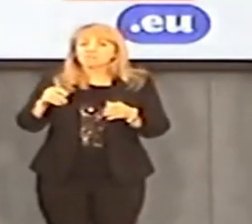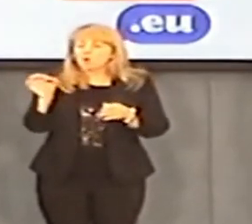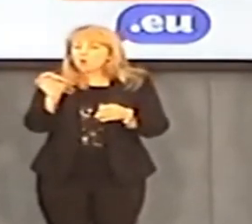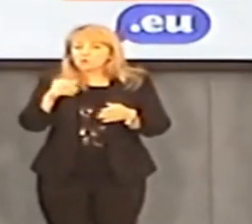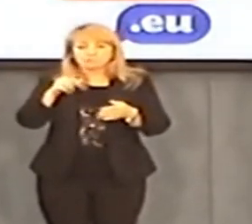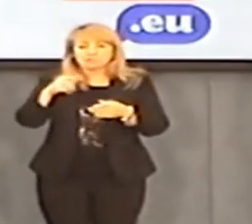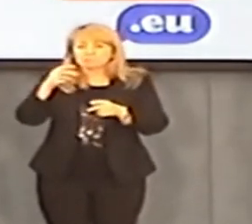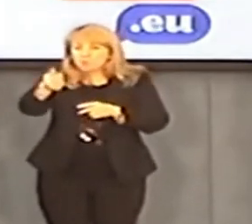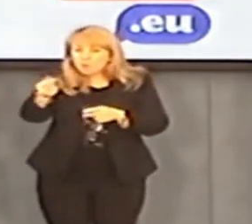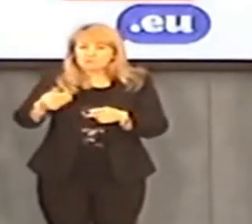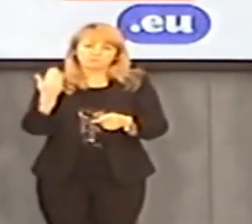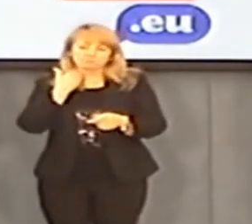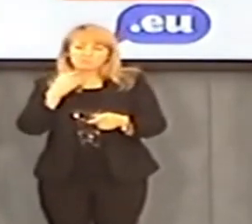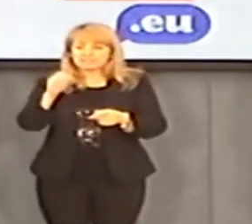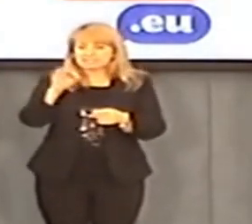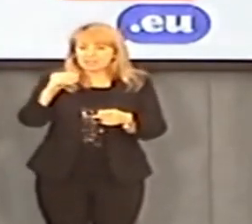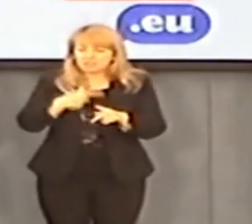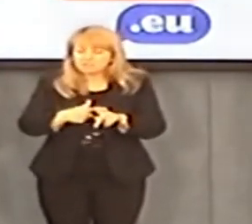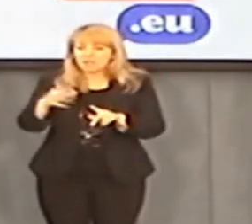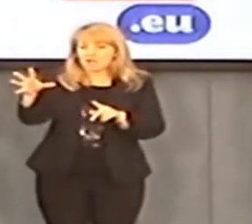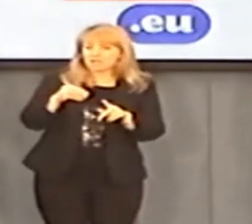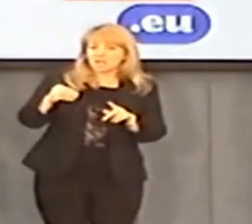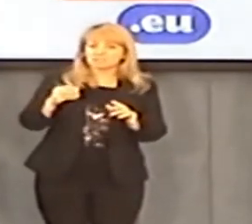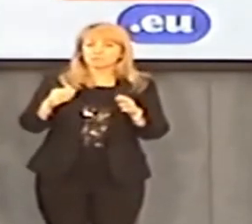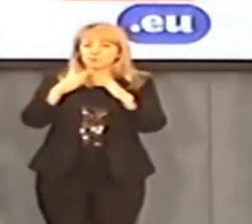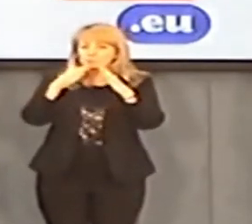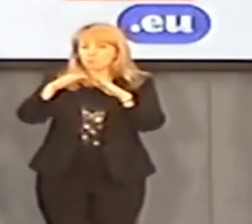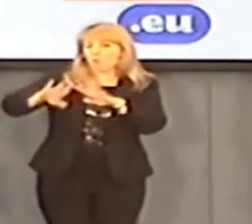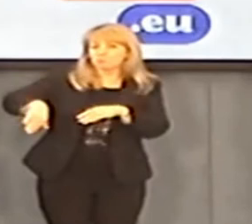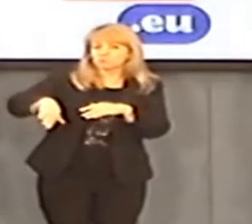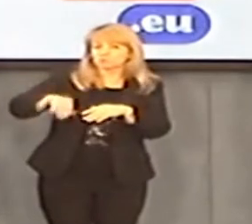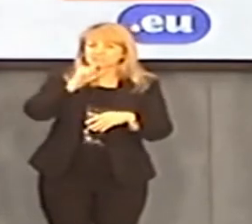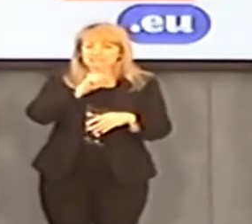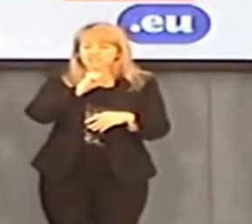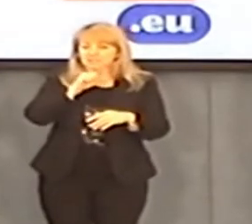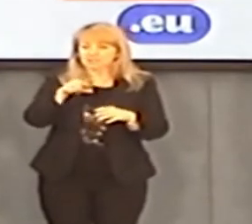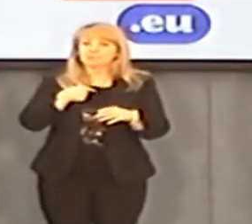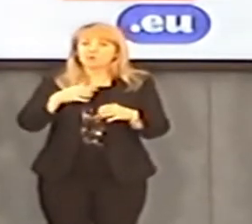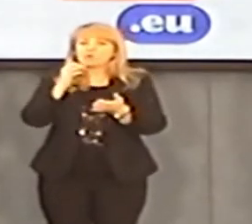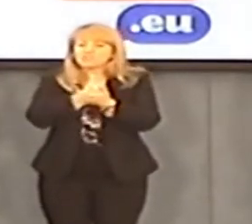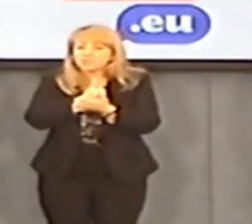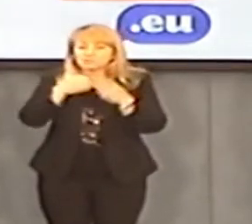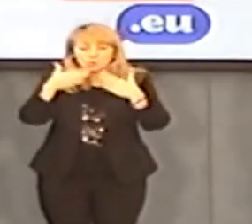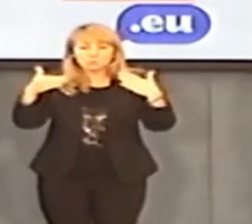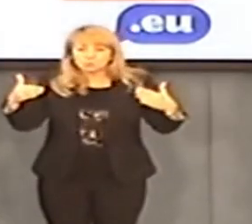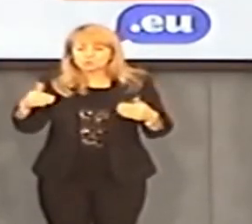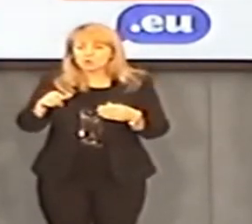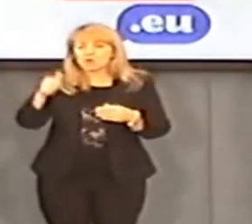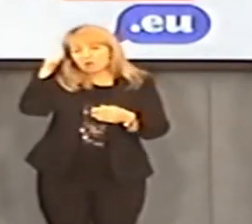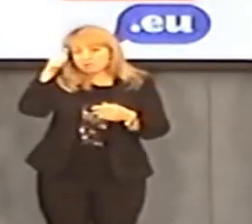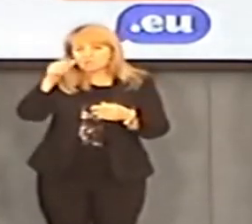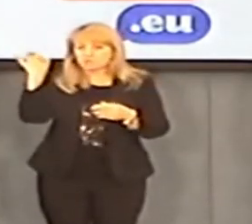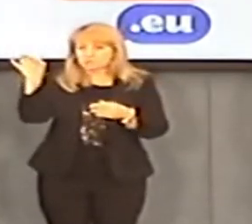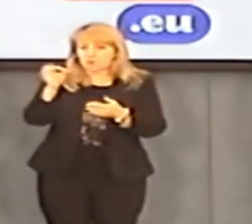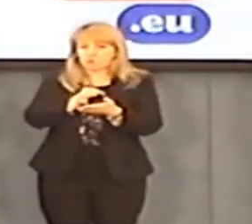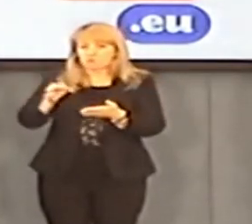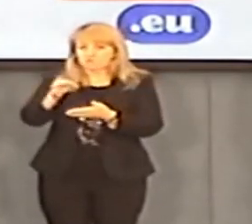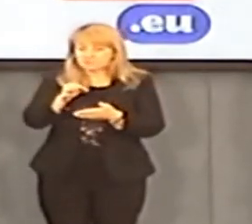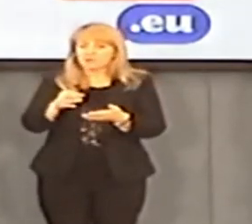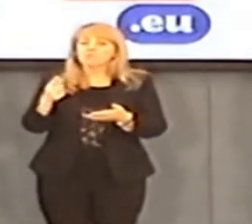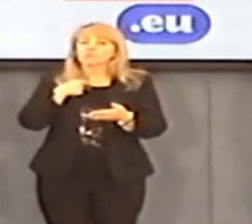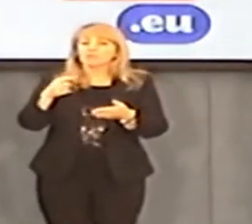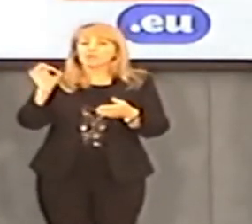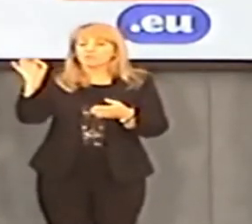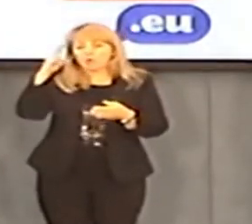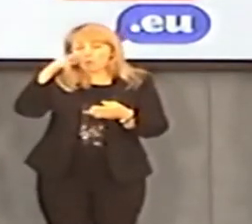pił i płacił za seks z młodymi chłopcami w pobliskim opuszczonym budynku. Świadek Pedro Espinal twierdzi,